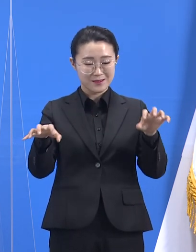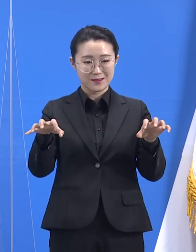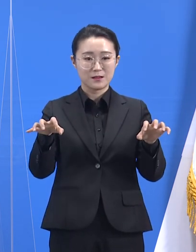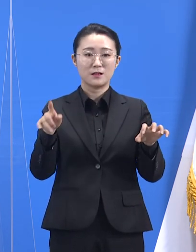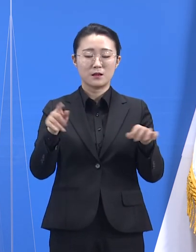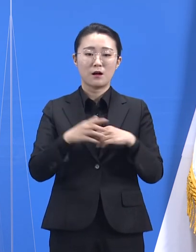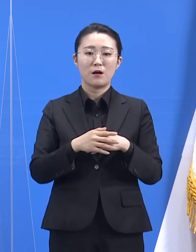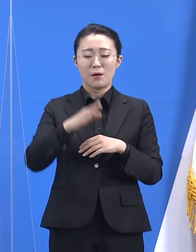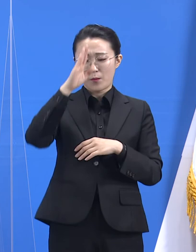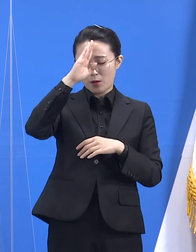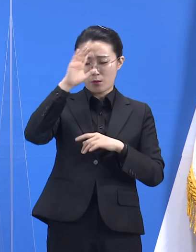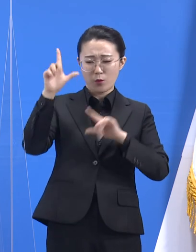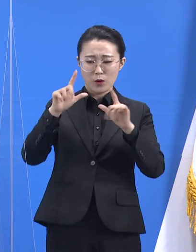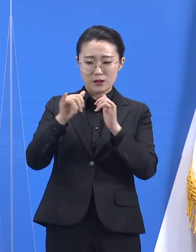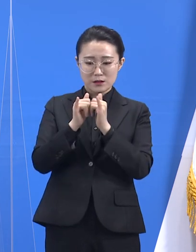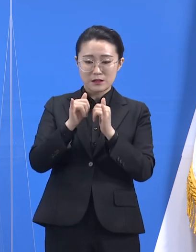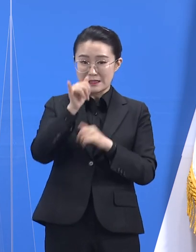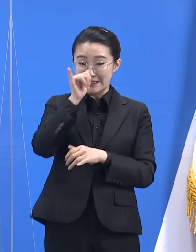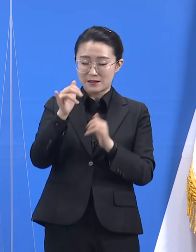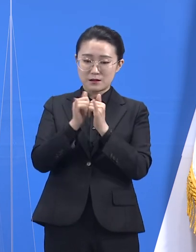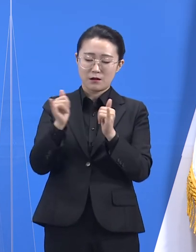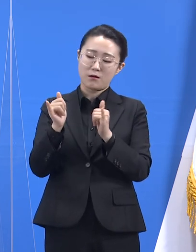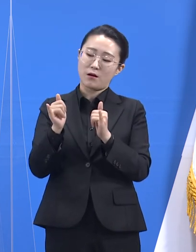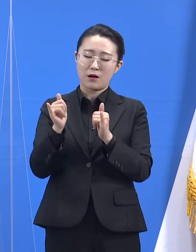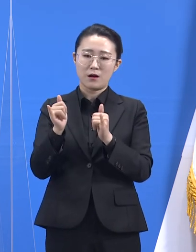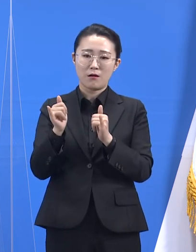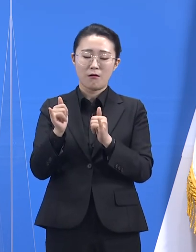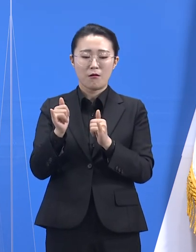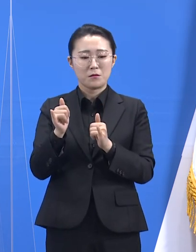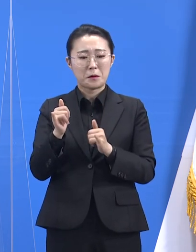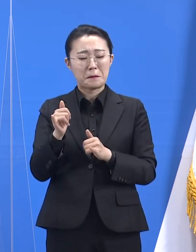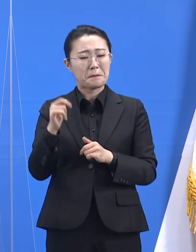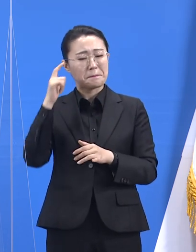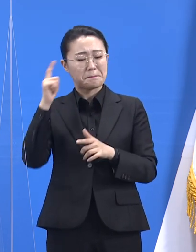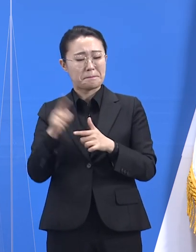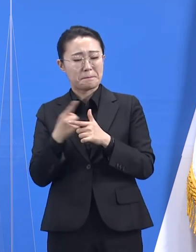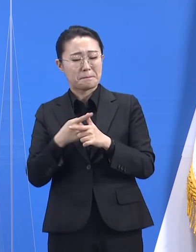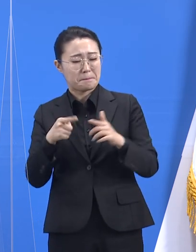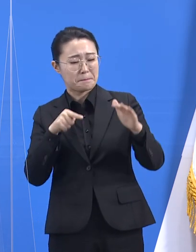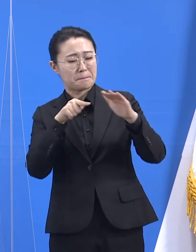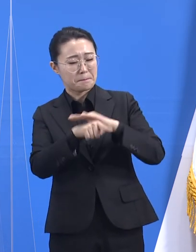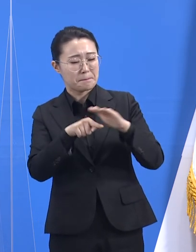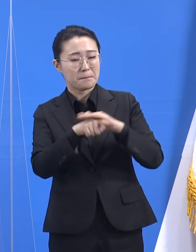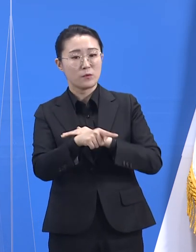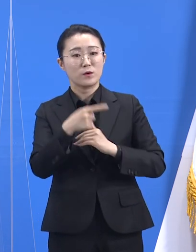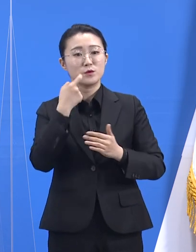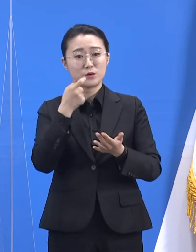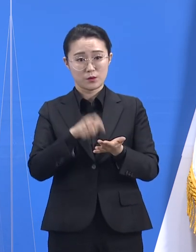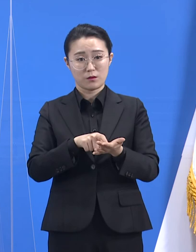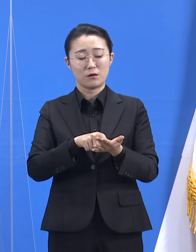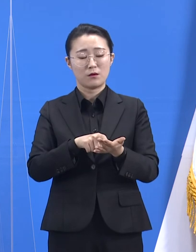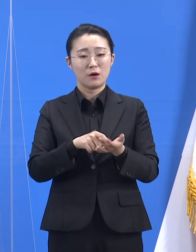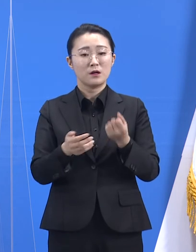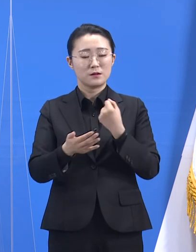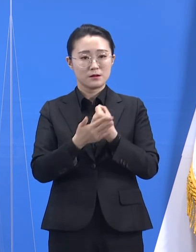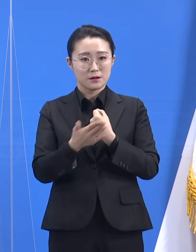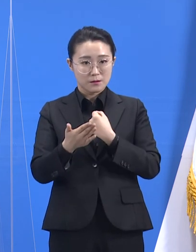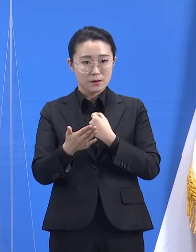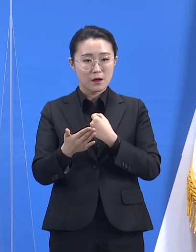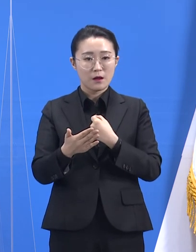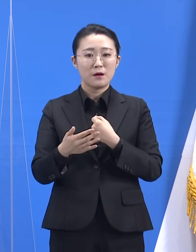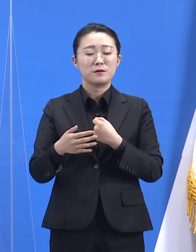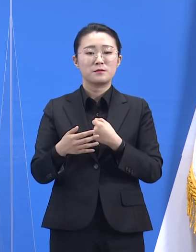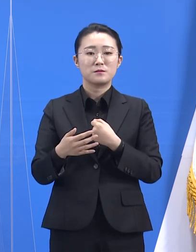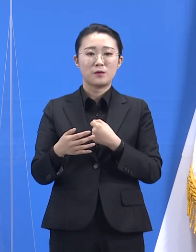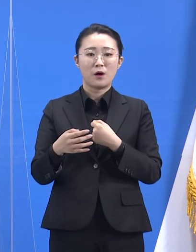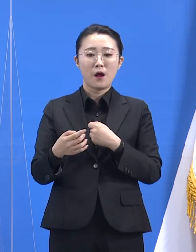합니다. 의심 증상이 있는 분들을 진료하거나 면담하시게 되면